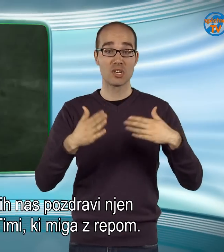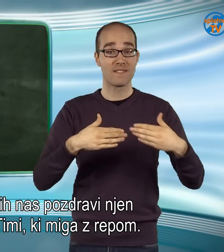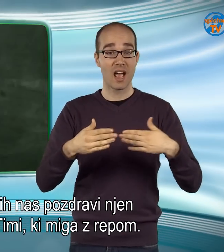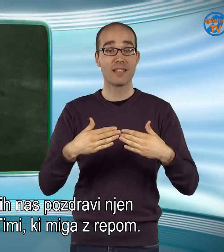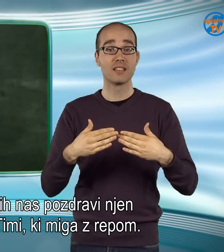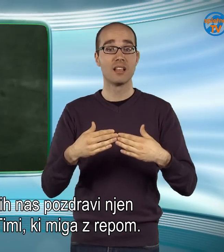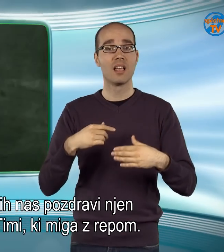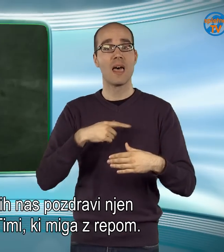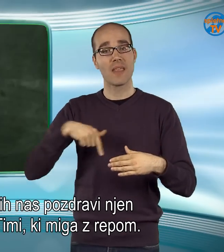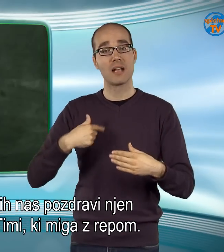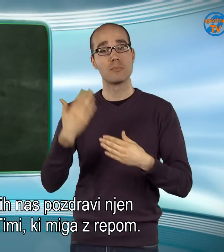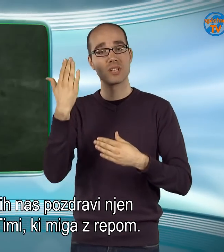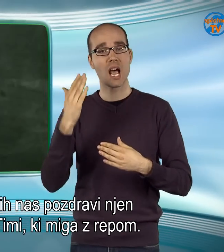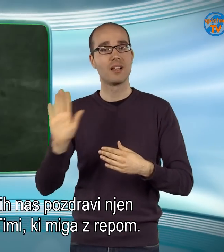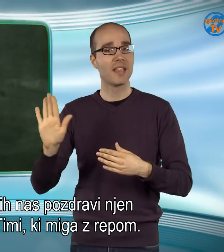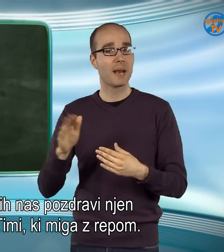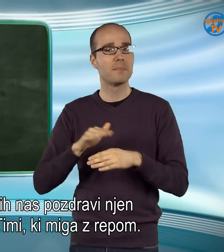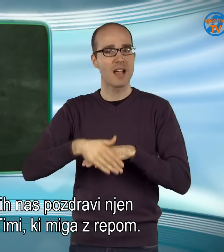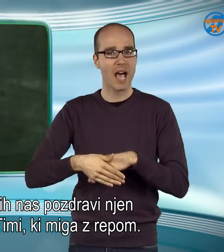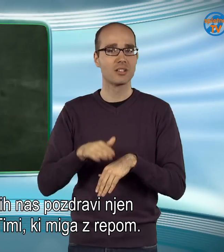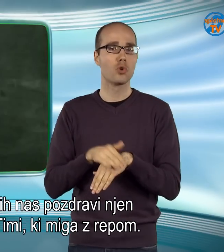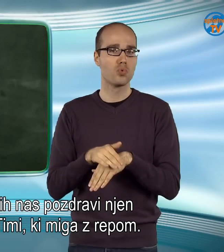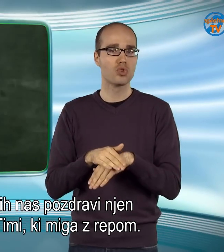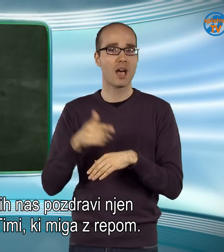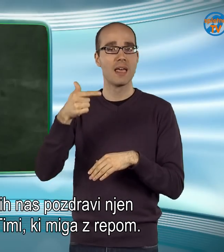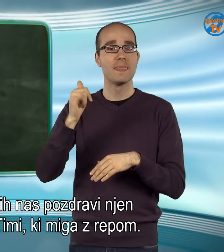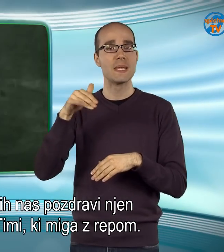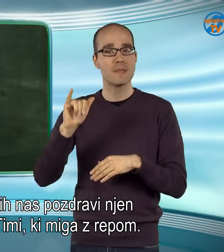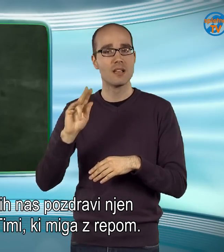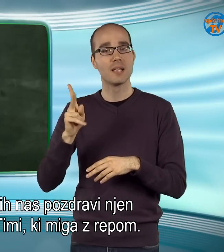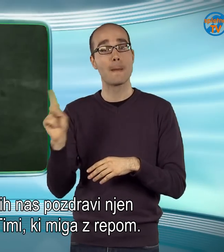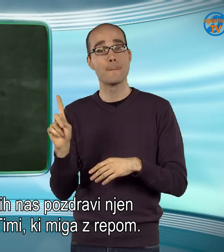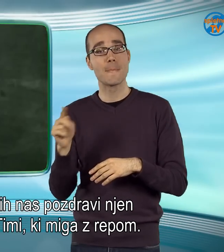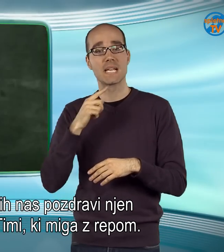vratih nas pozdravi njen prijazen kuža, timi, ki miga z repom.